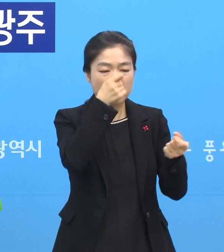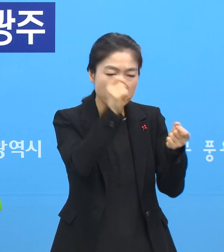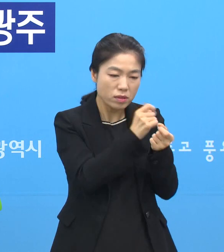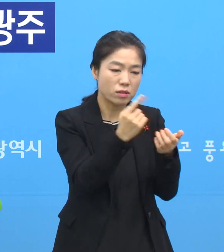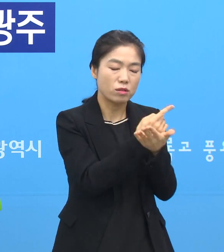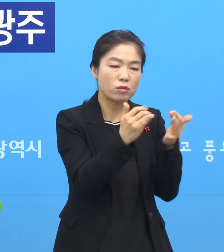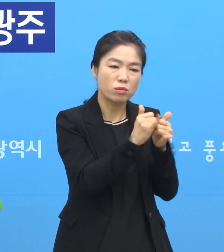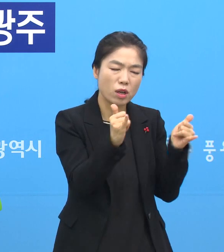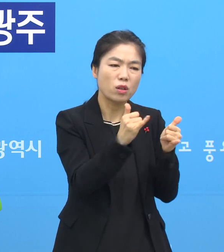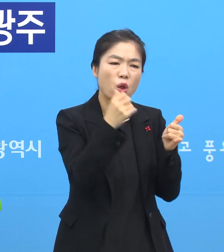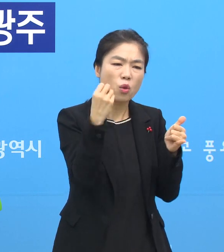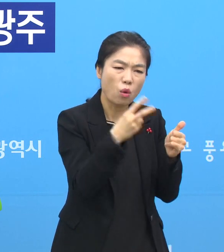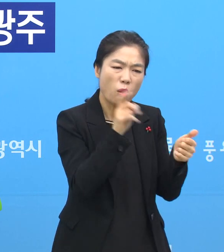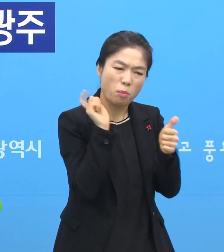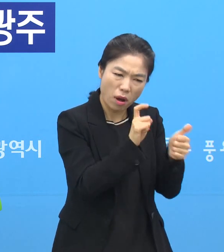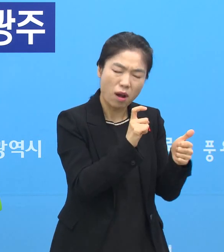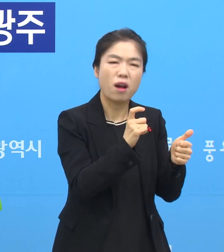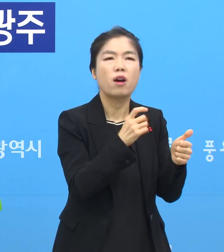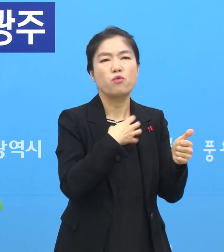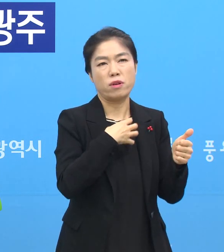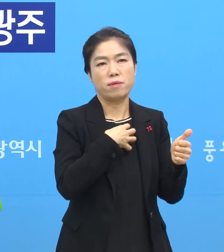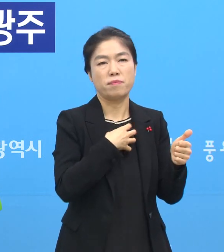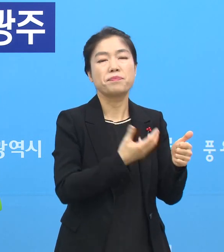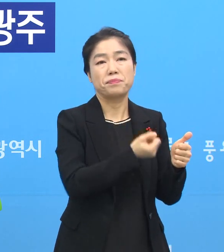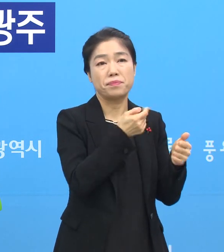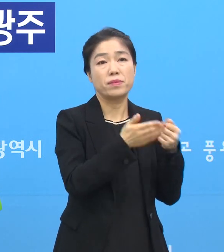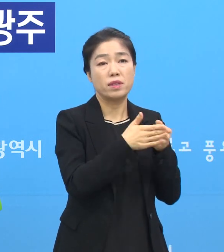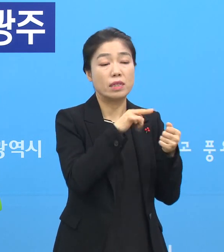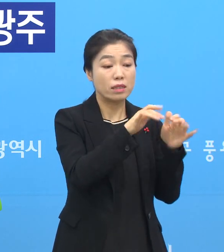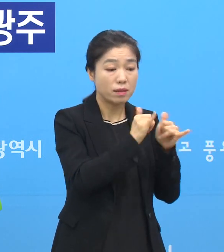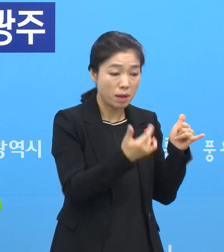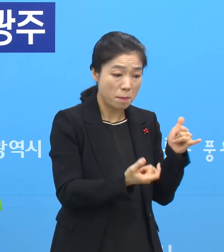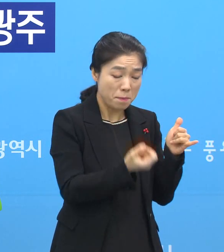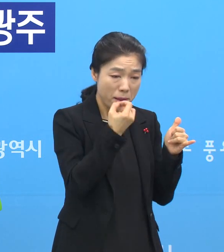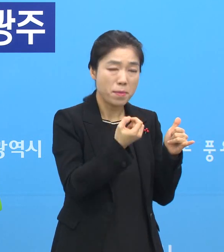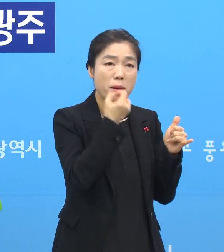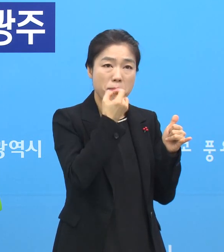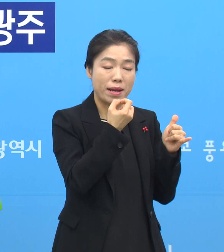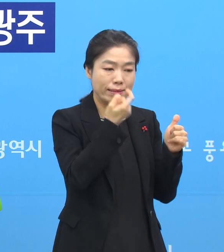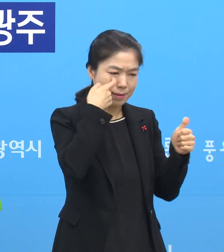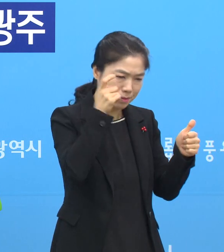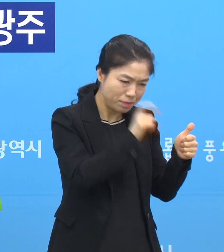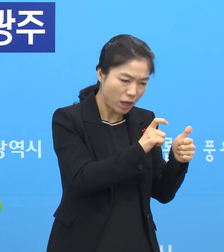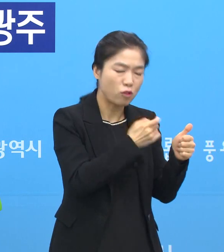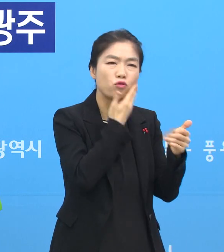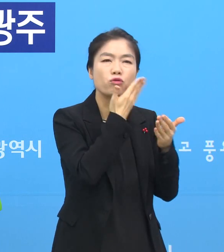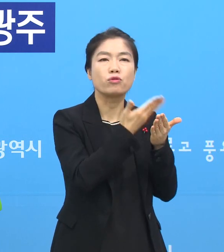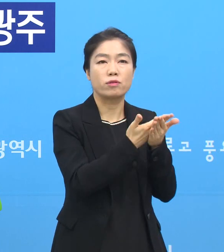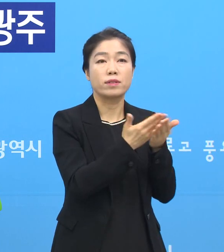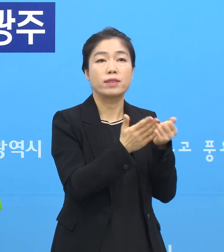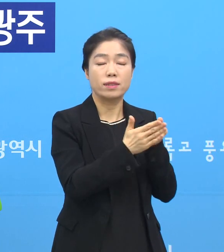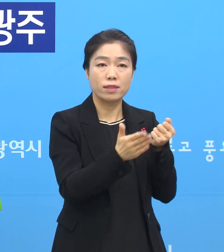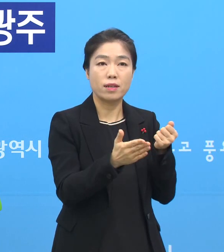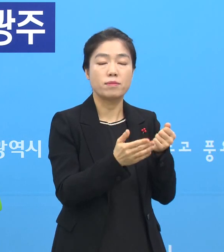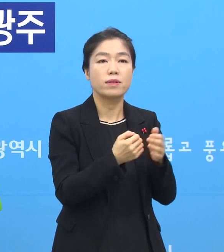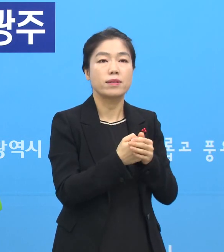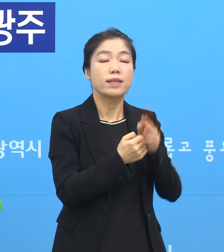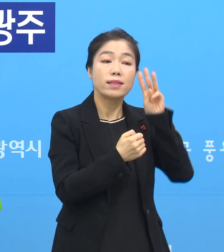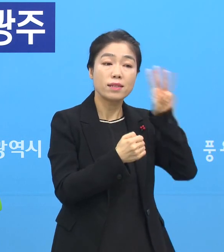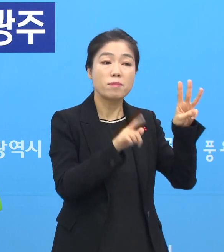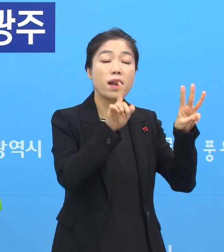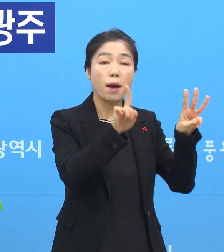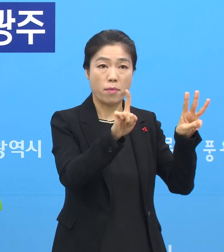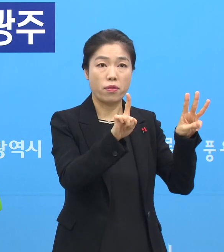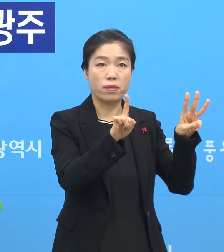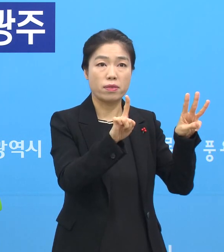접촉자는 또 언제라도 확진이 될 수 있습니다. 그래서 그분들에 대해서 빨리 하루라도 빨리 찾아내는 게 중요하기 때문에 매 3일에 한